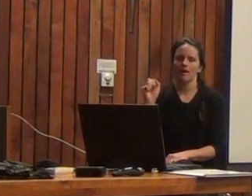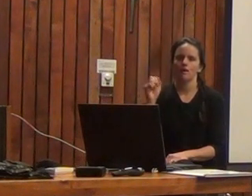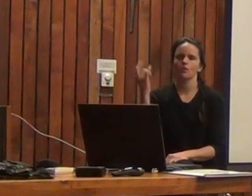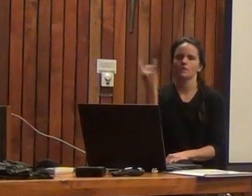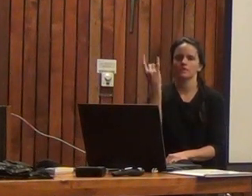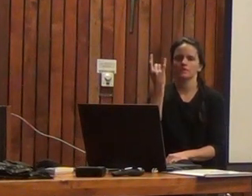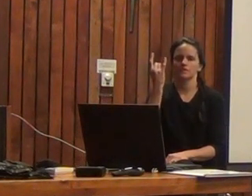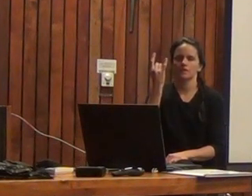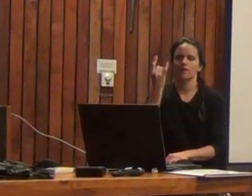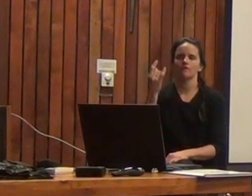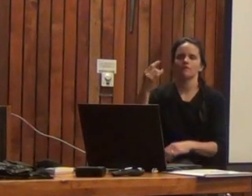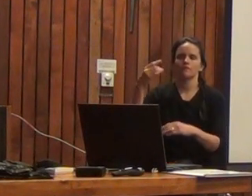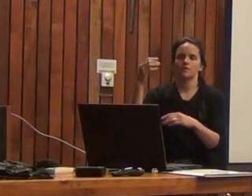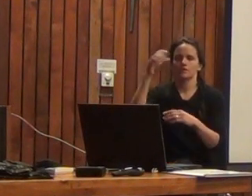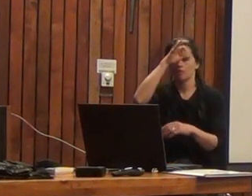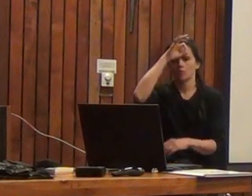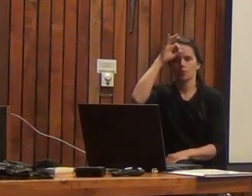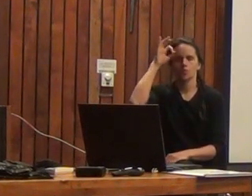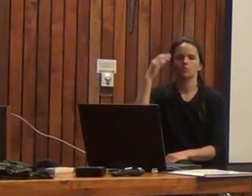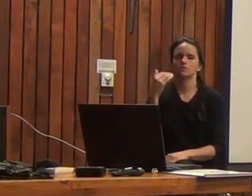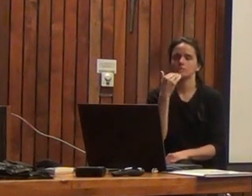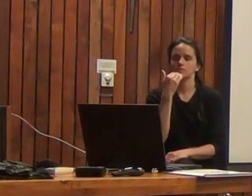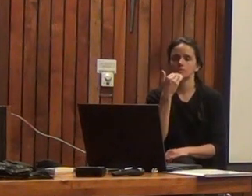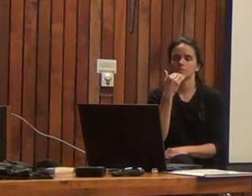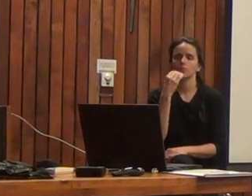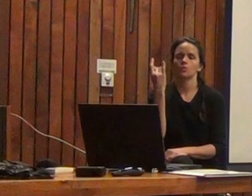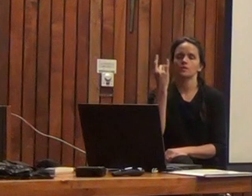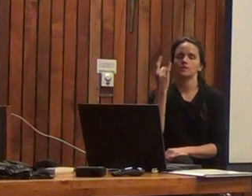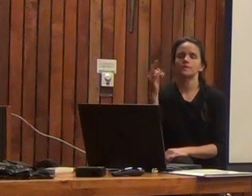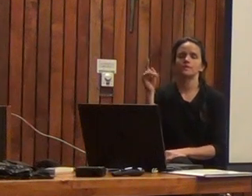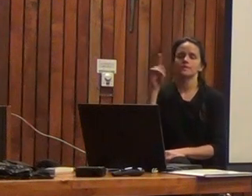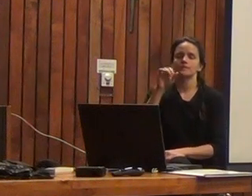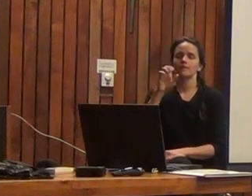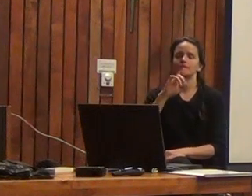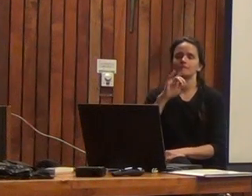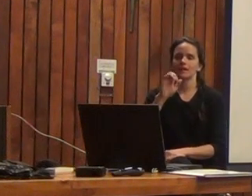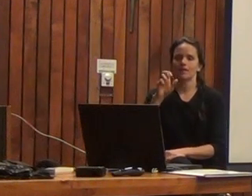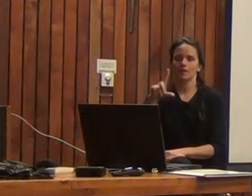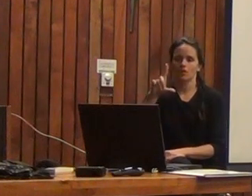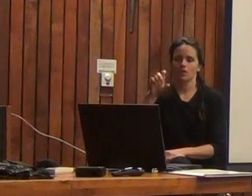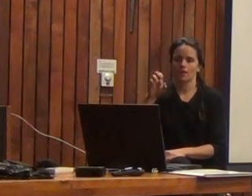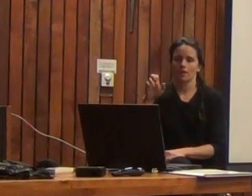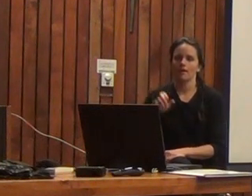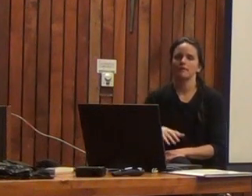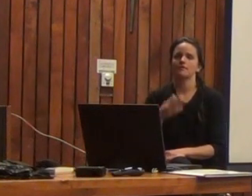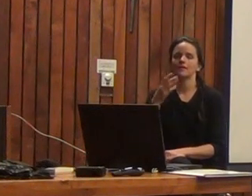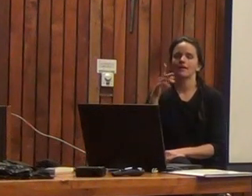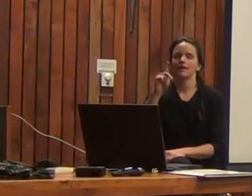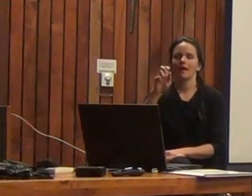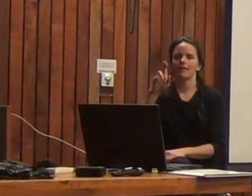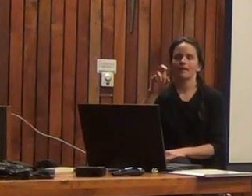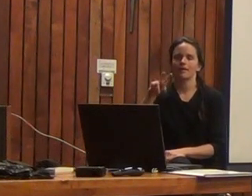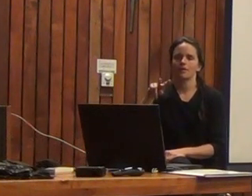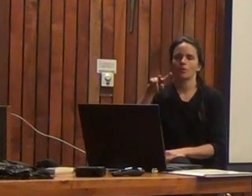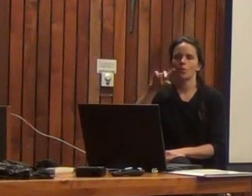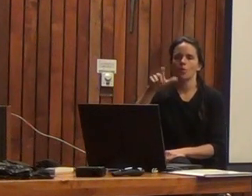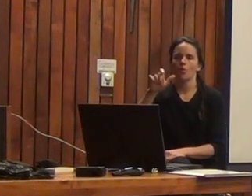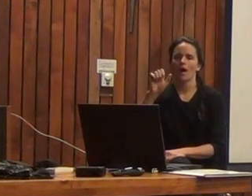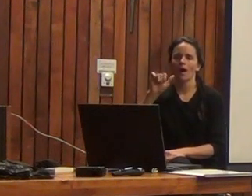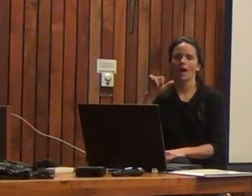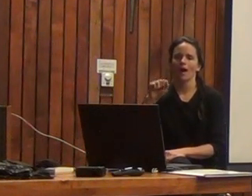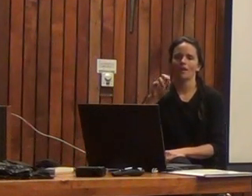A Patricia Gonfreden, coordinadora de la Universidad San Sebastián. Y a Karen Guajardo, coordinadora del Servicio de